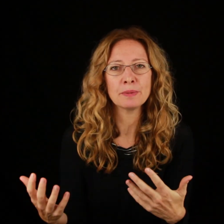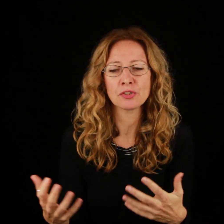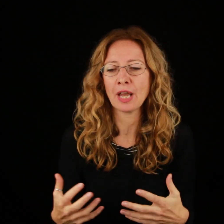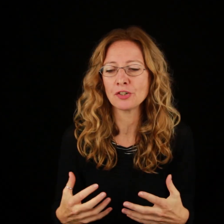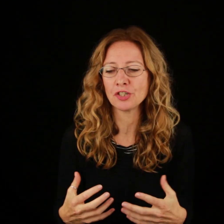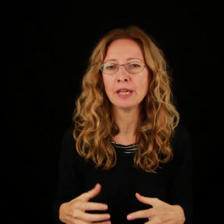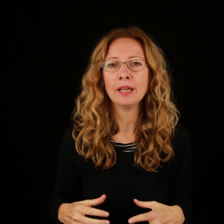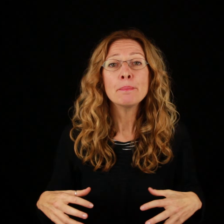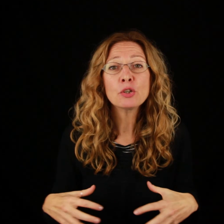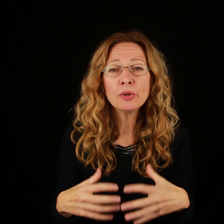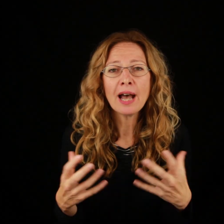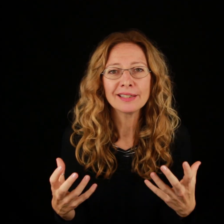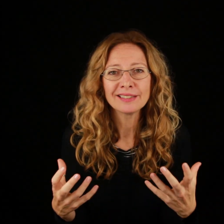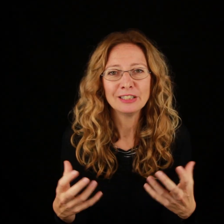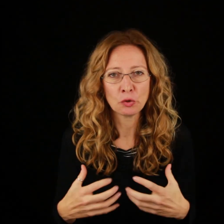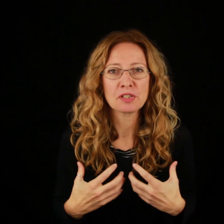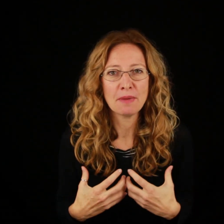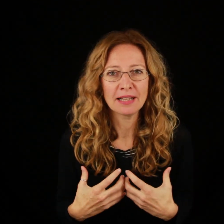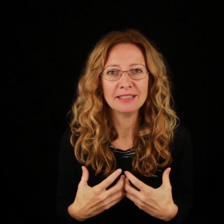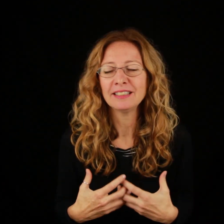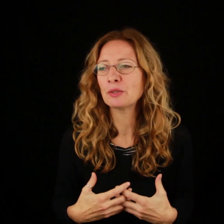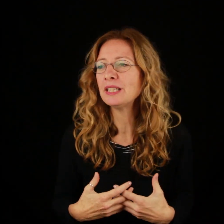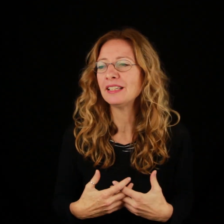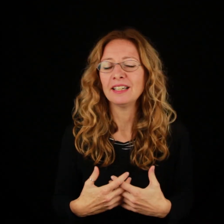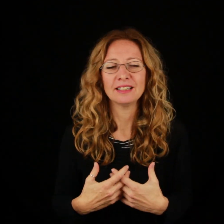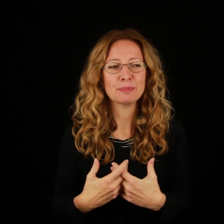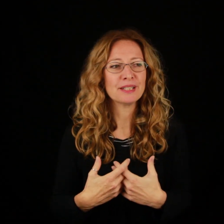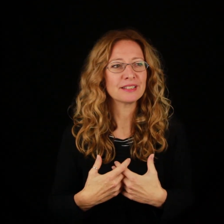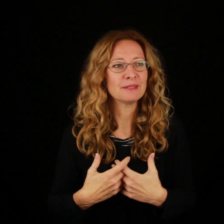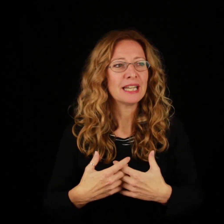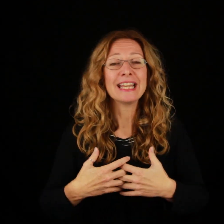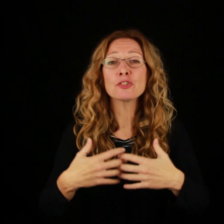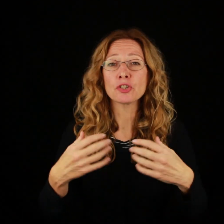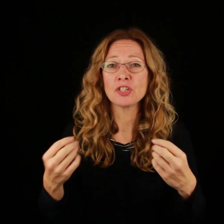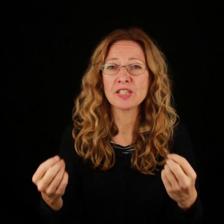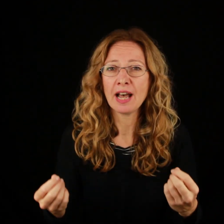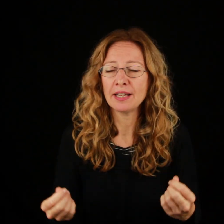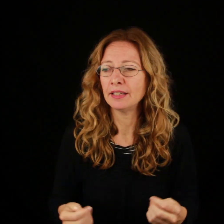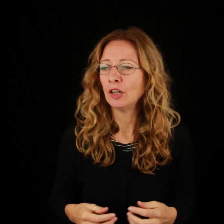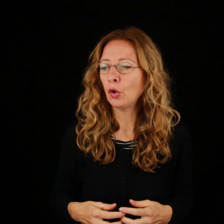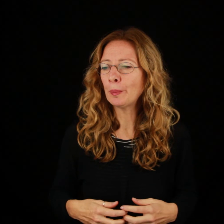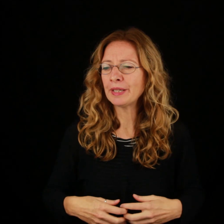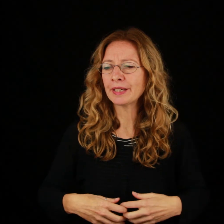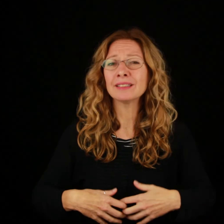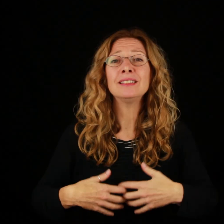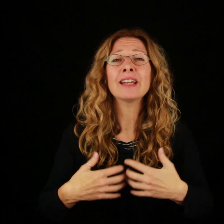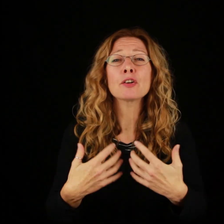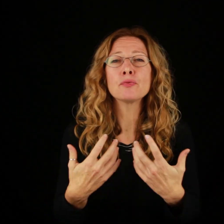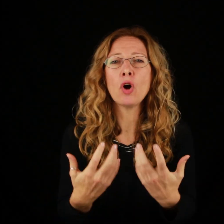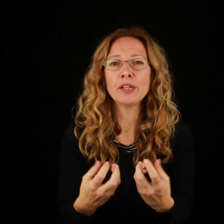personaggi per curare i nostri mali e quindi per esorcizzare o per tirar fuori